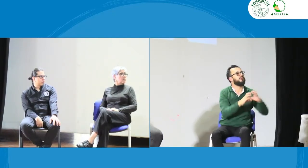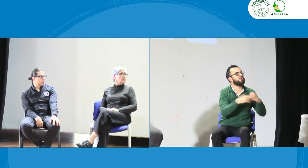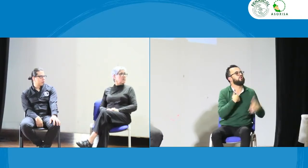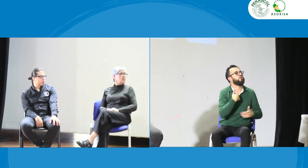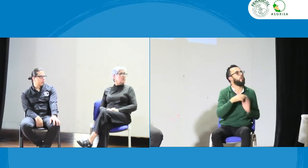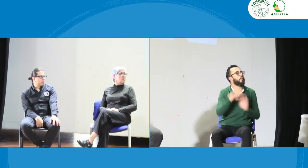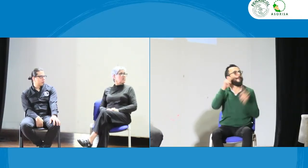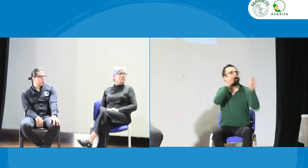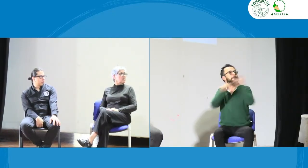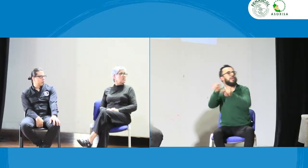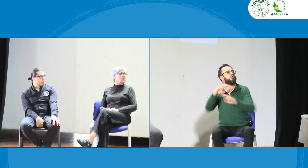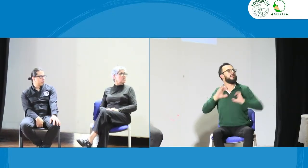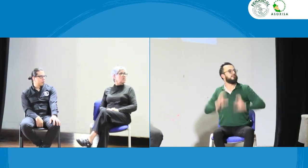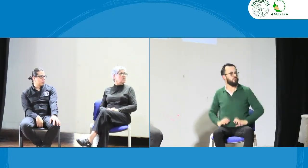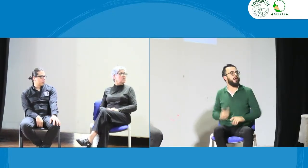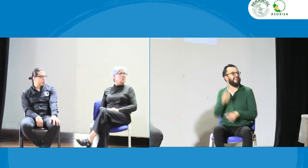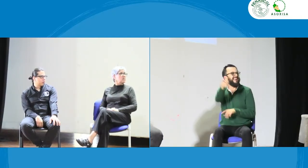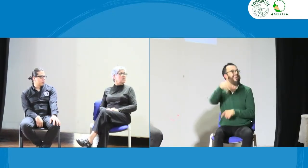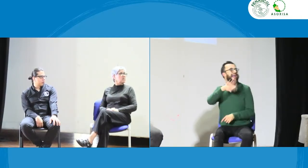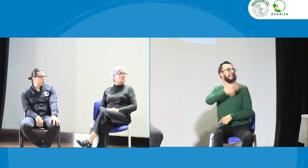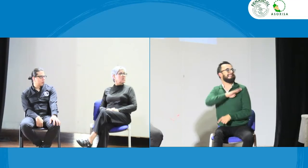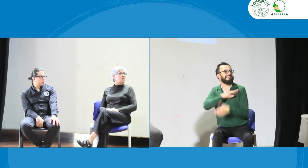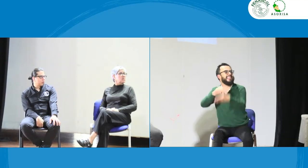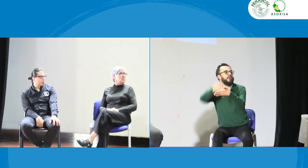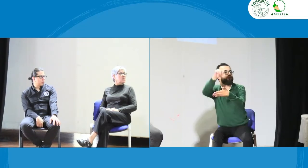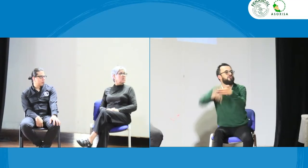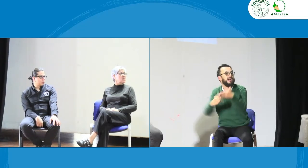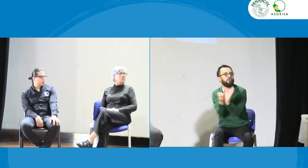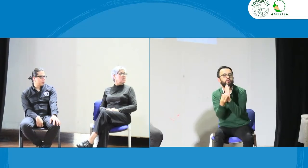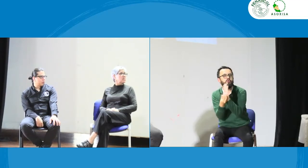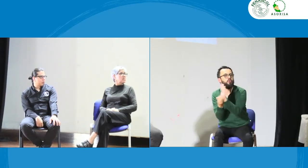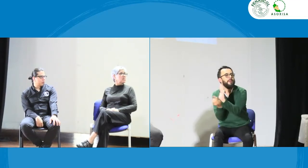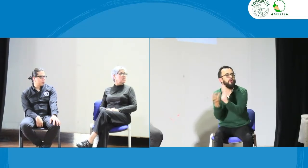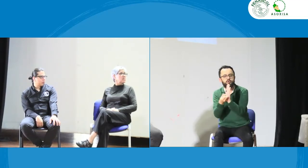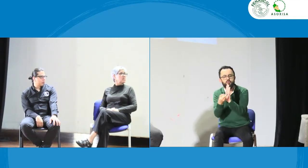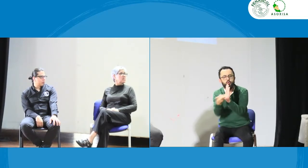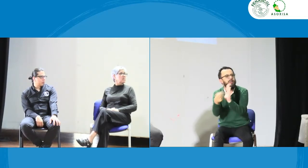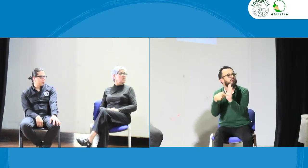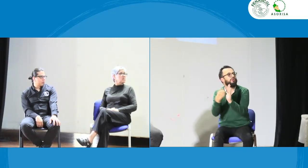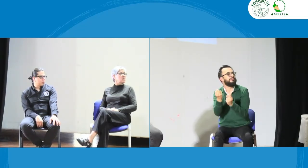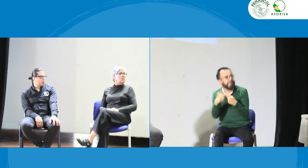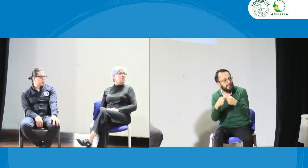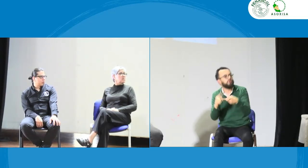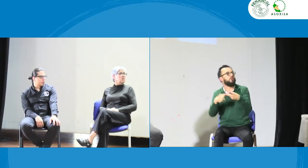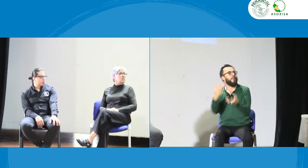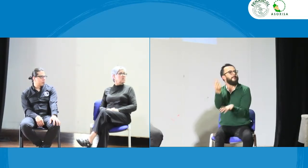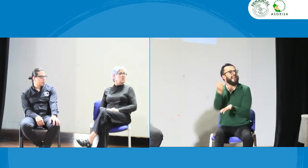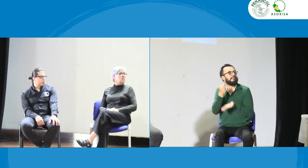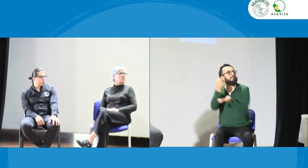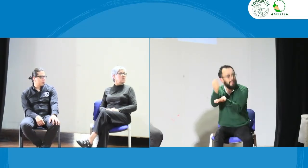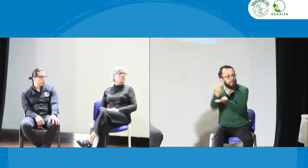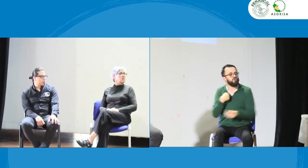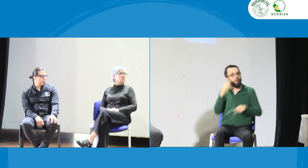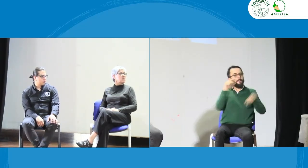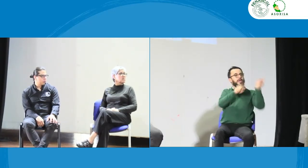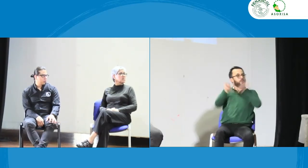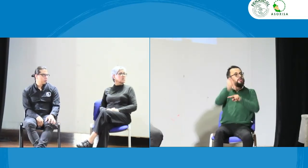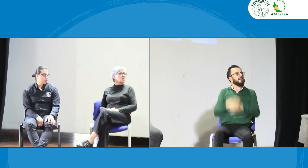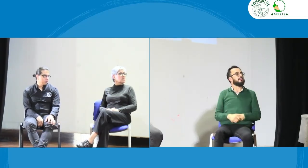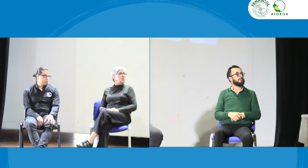la cámara de comercio y dicen yo estoy haciendo veeduría ciudadana de ese contrato número tal de la alcaldía donde se está dando un presupuesto